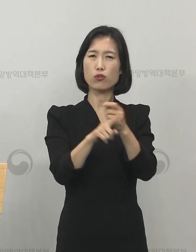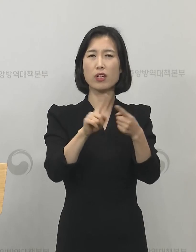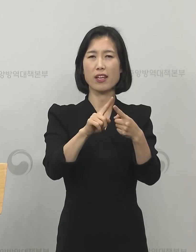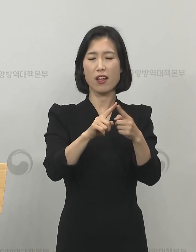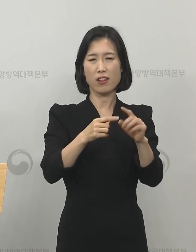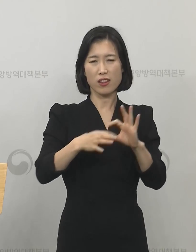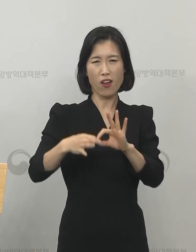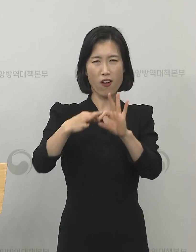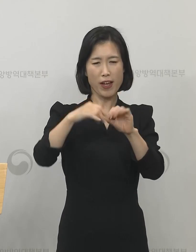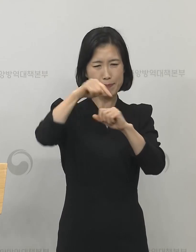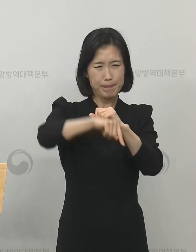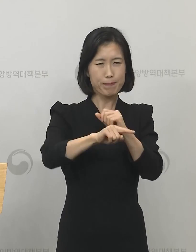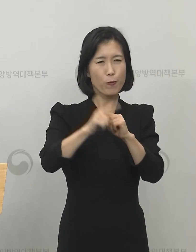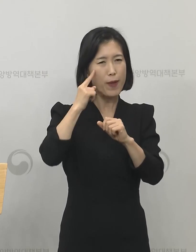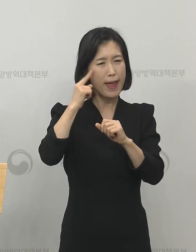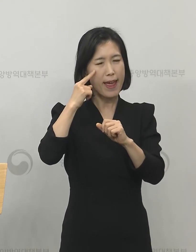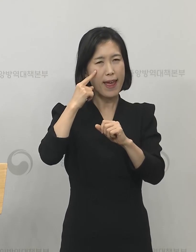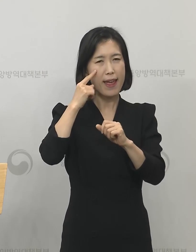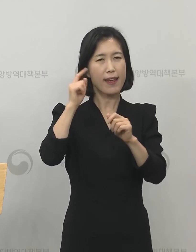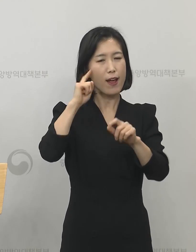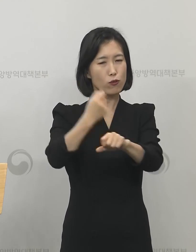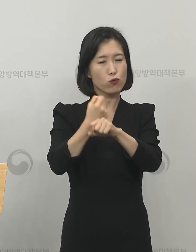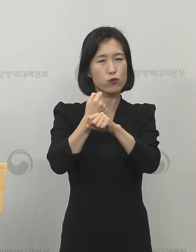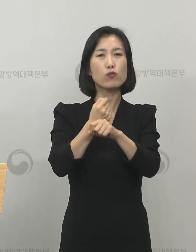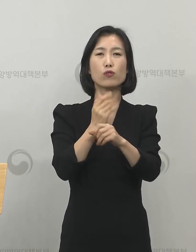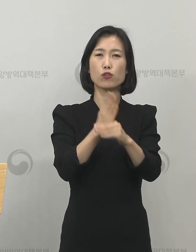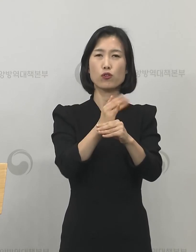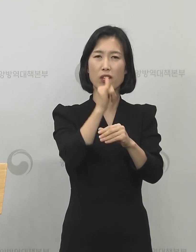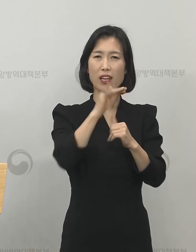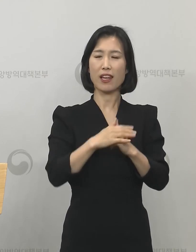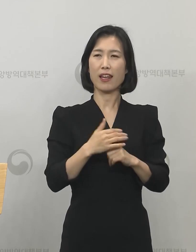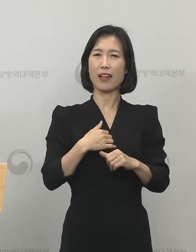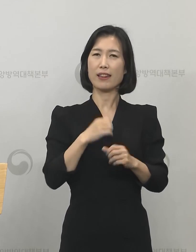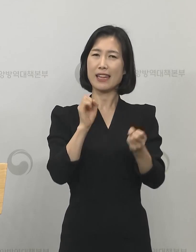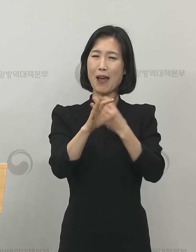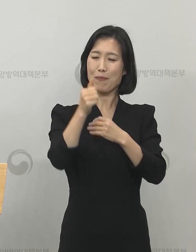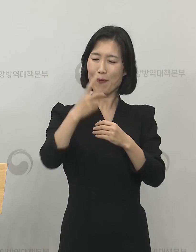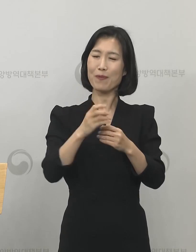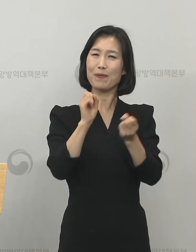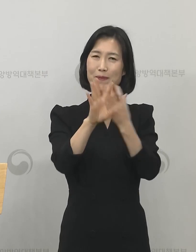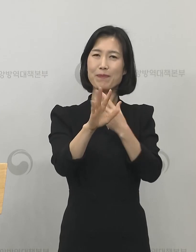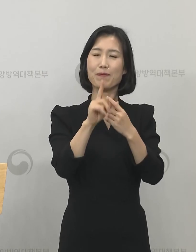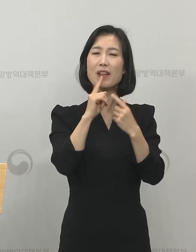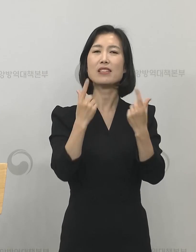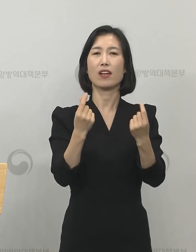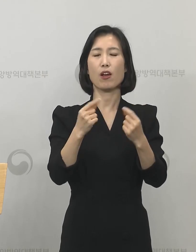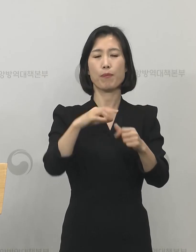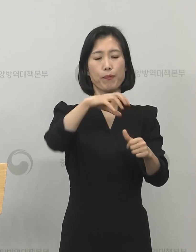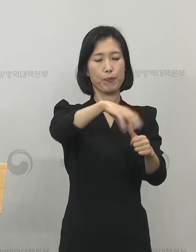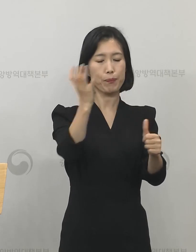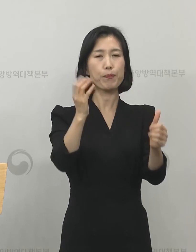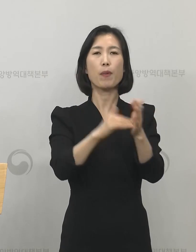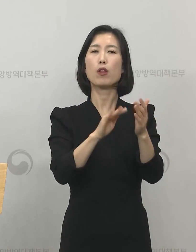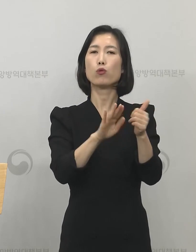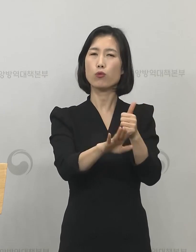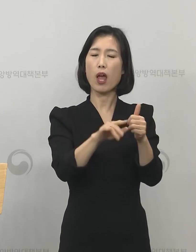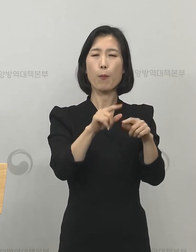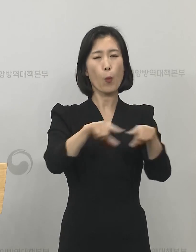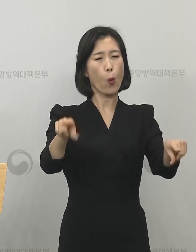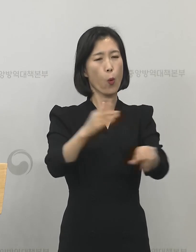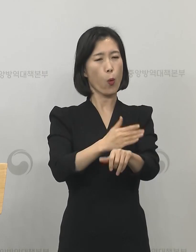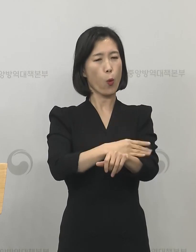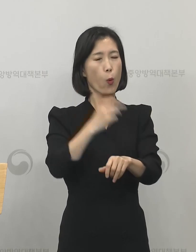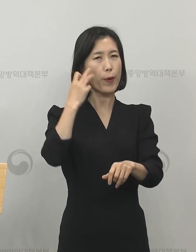심층역학조사가 진행 중에 있고 저희가 계속 말씀드리는 거는 격리 해제되고 평균 한